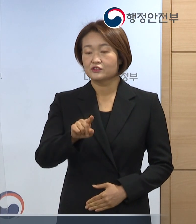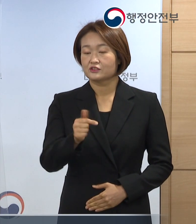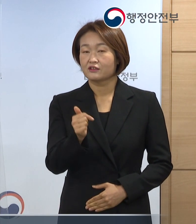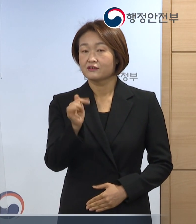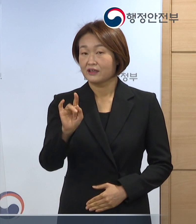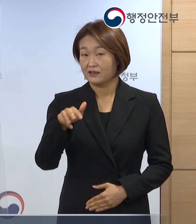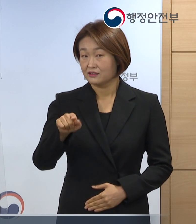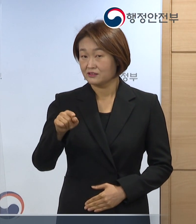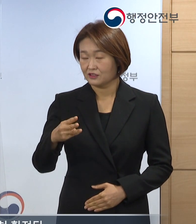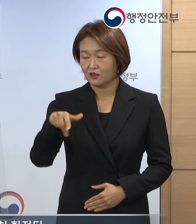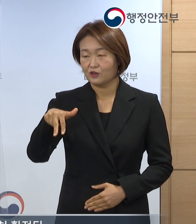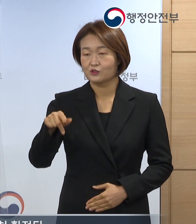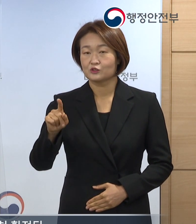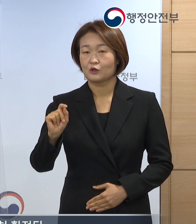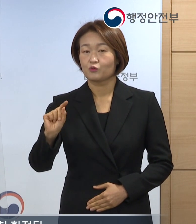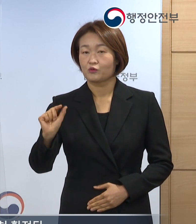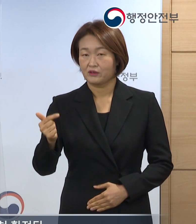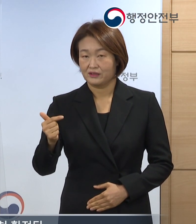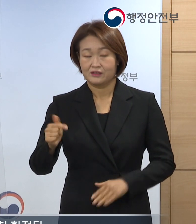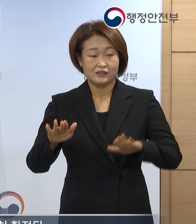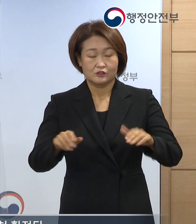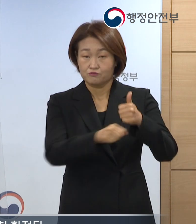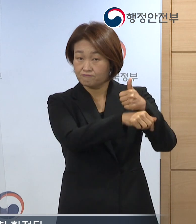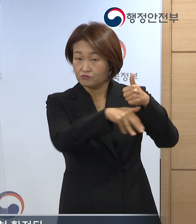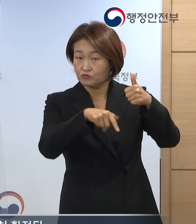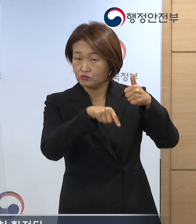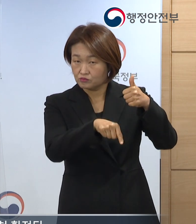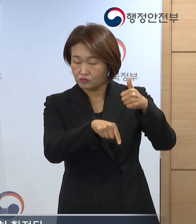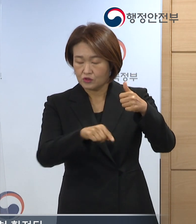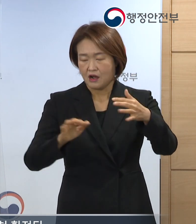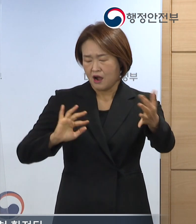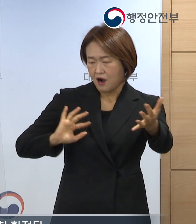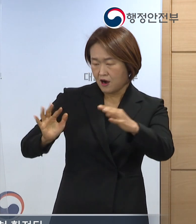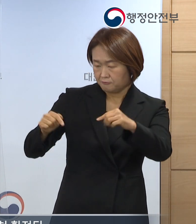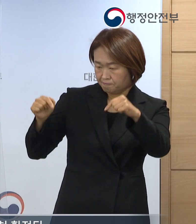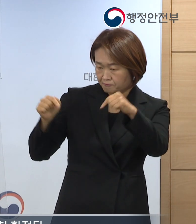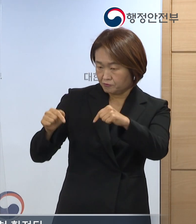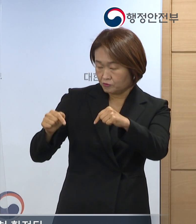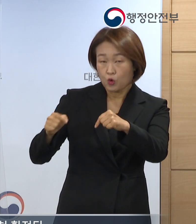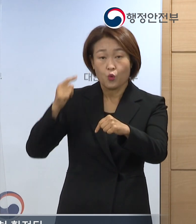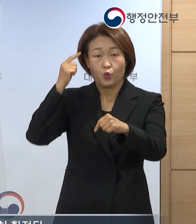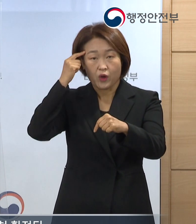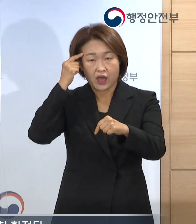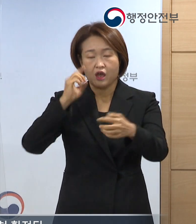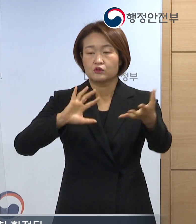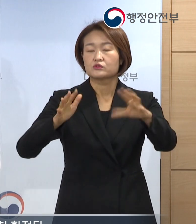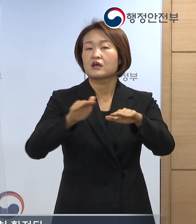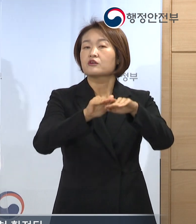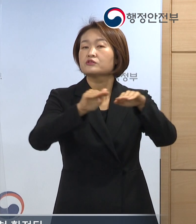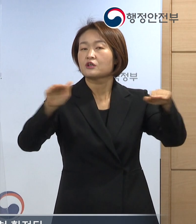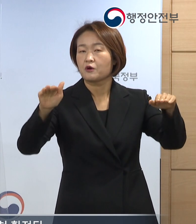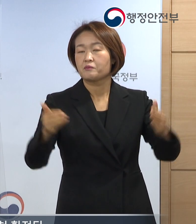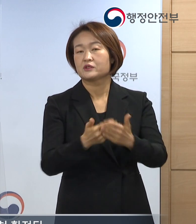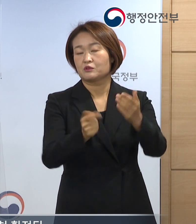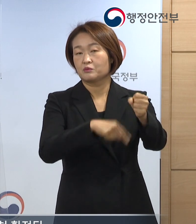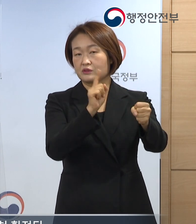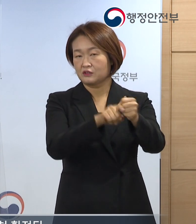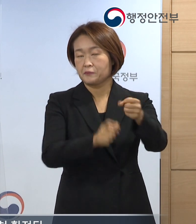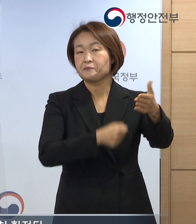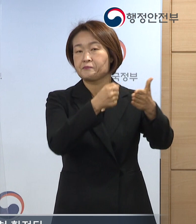절어철입니다. 관계부처 간 협의와 국가균형발전위원회 심의를 거쳐 확정된